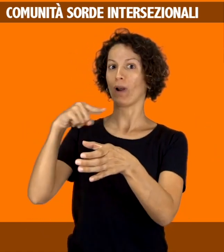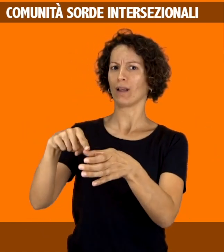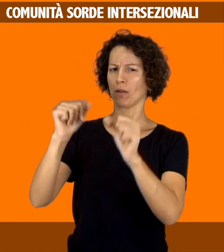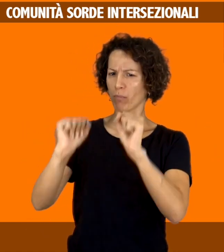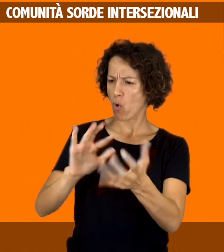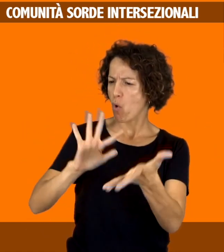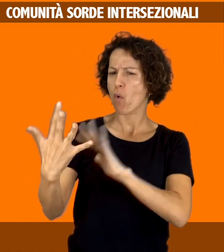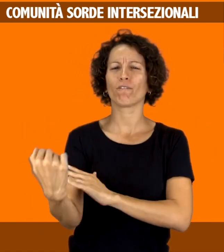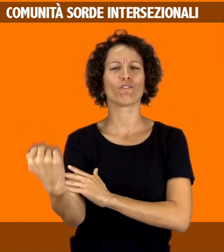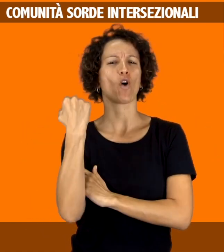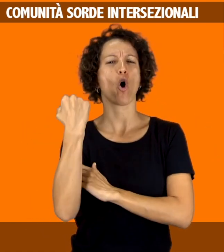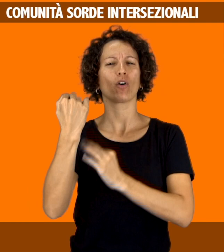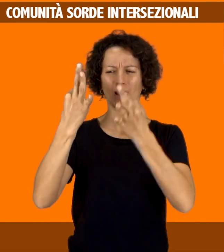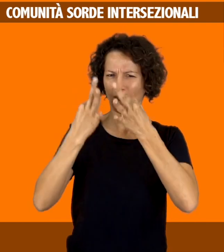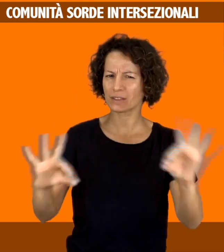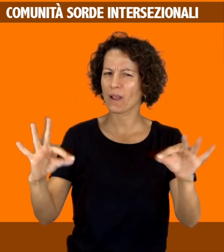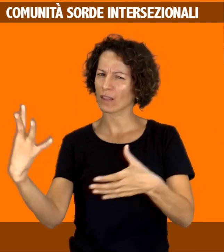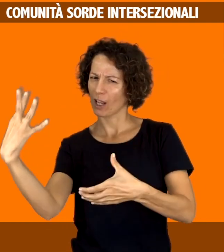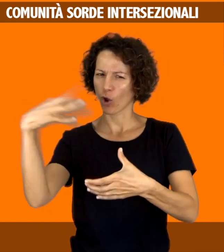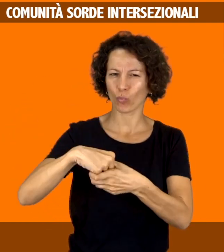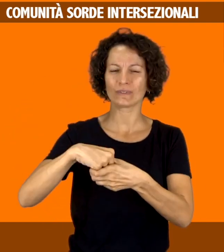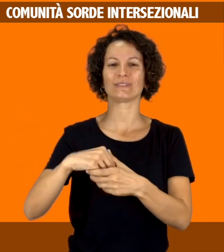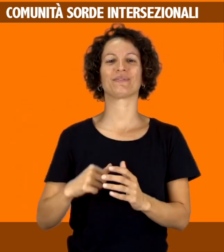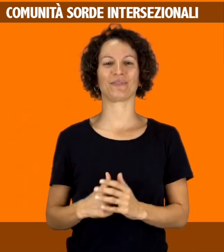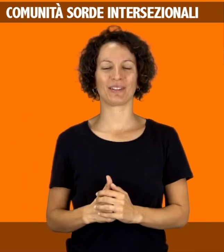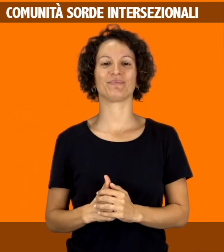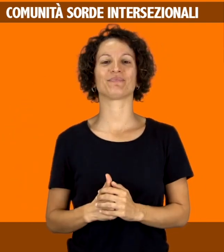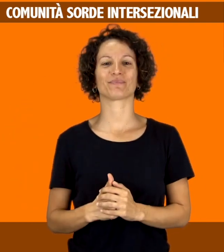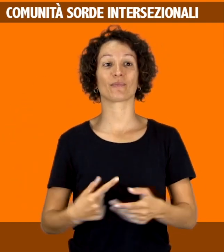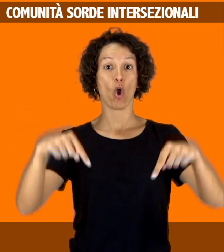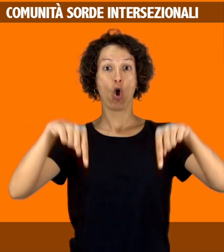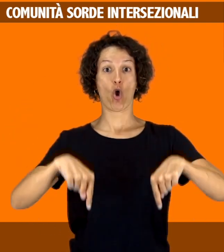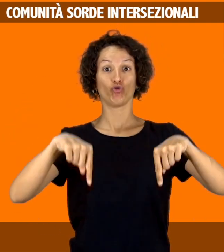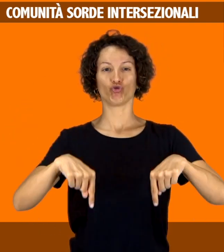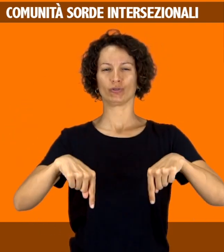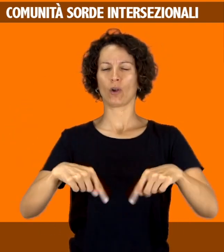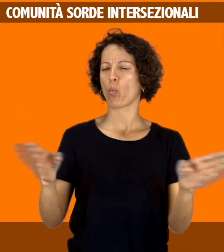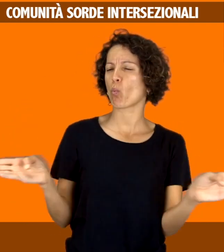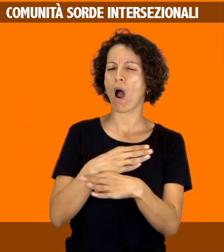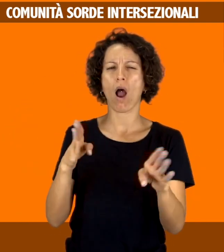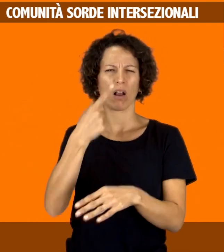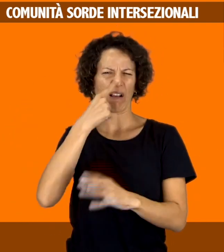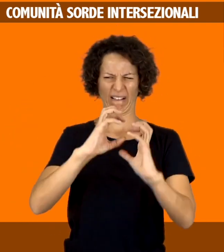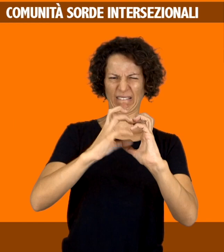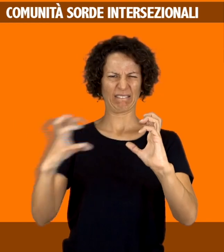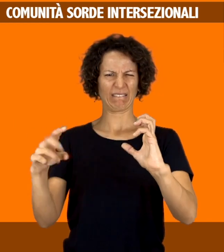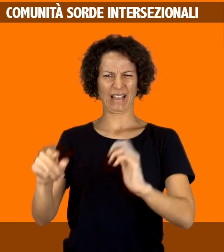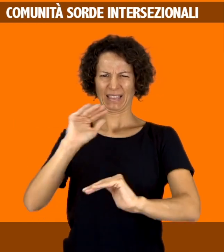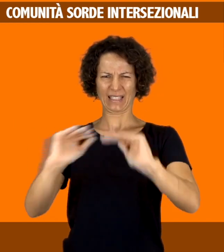anima e la arricchisce. Insieme possiamo costruire una comunità più forte, rispettosa e